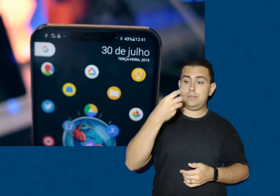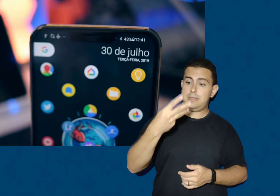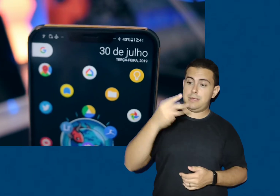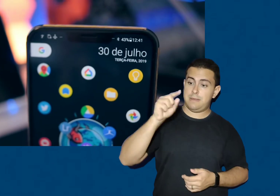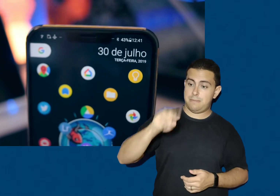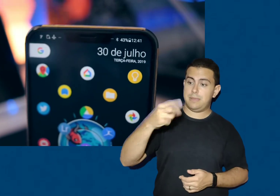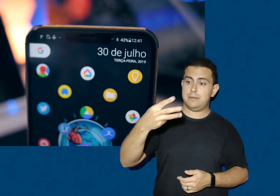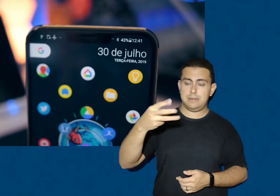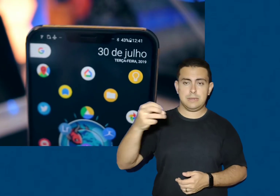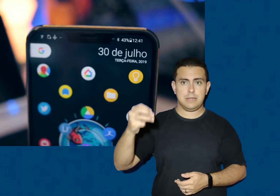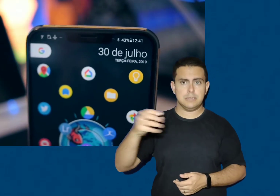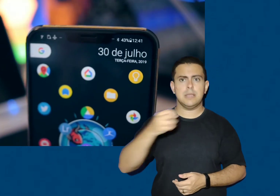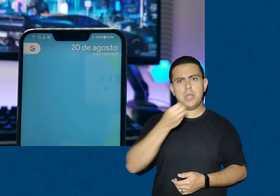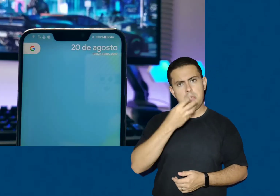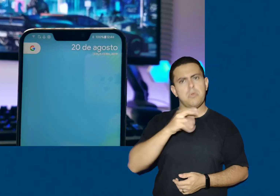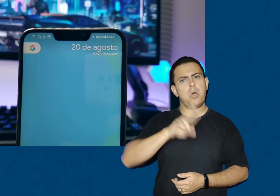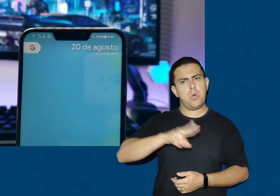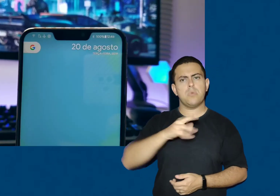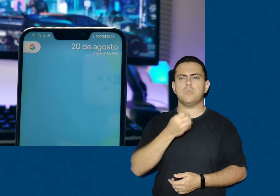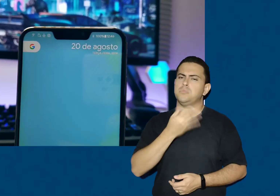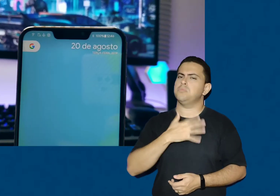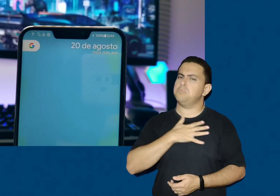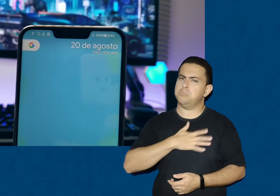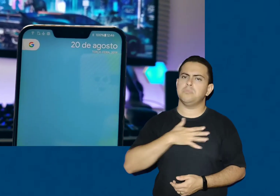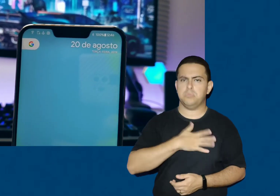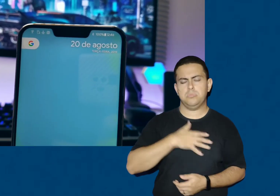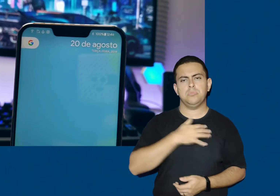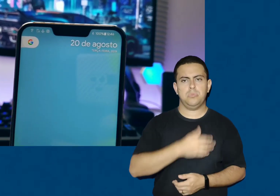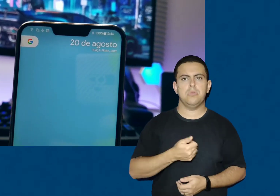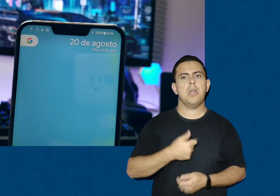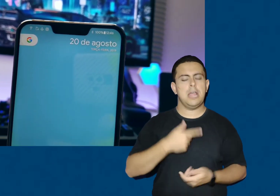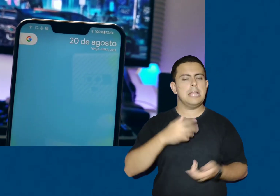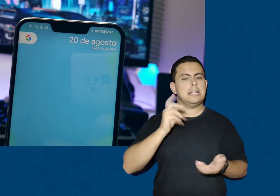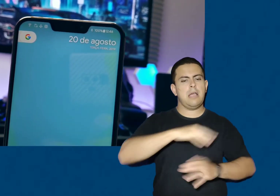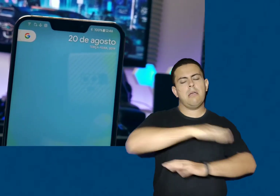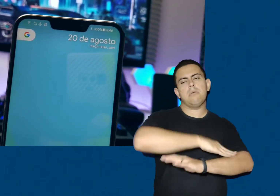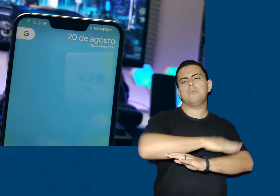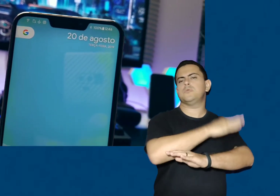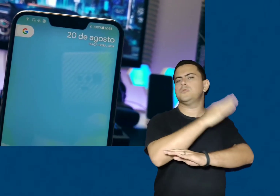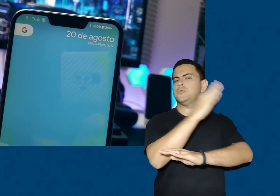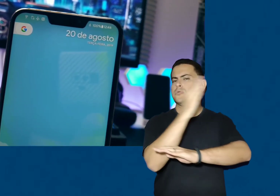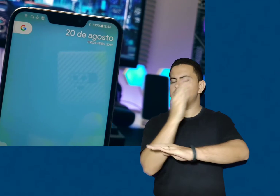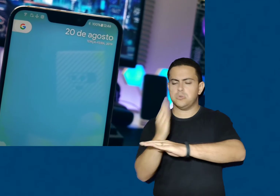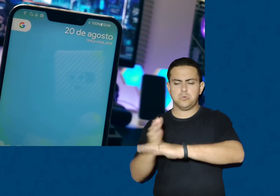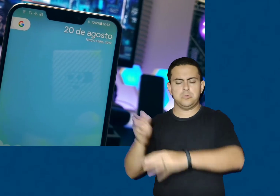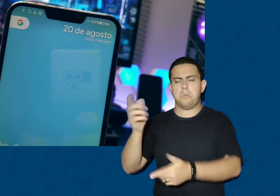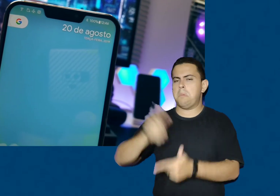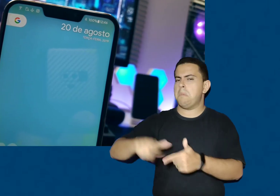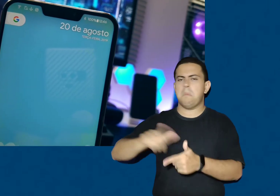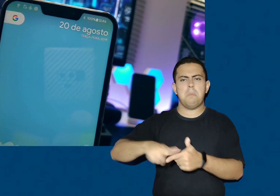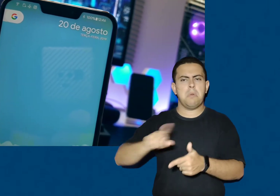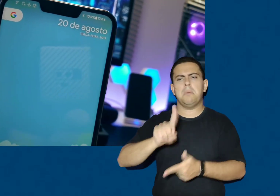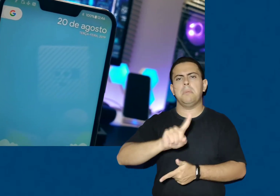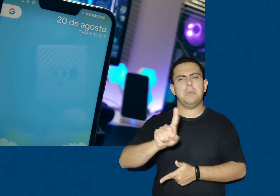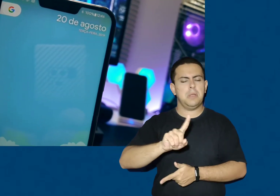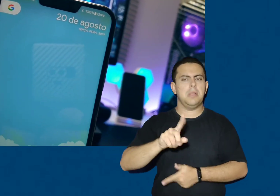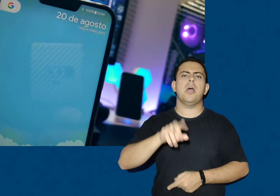bateria dos Zenfone 5Z me satisfazem pra caramba. Eu consigo chegar no final do dia sem nenhum problema, usando